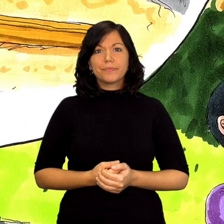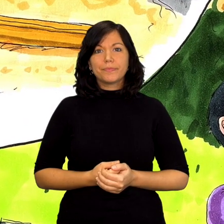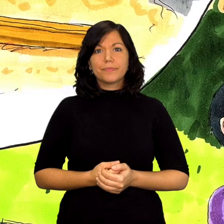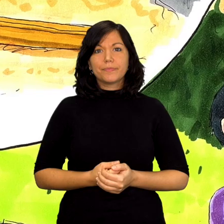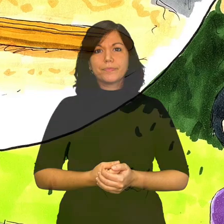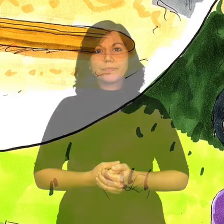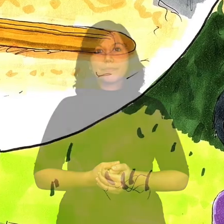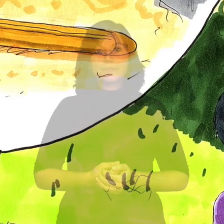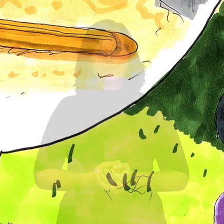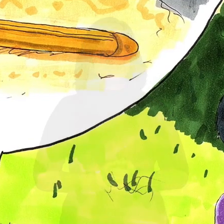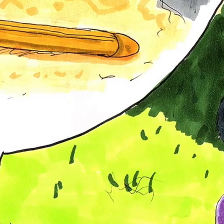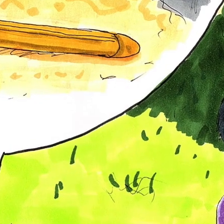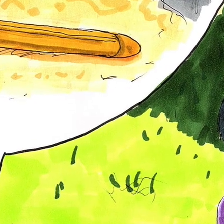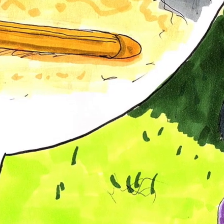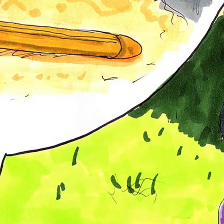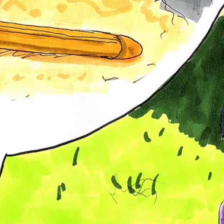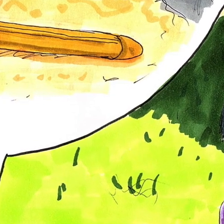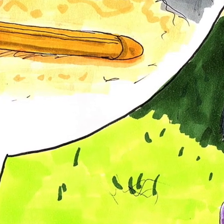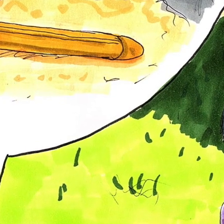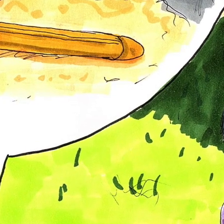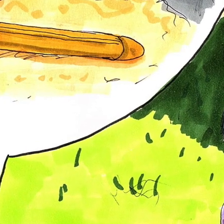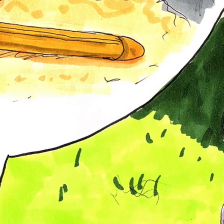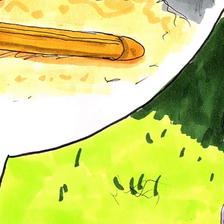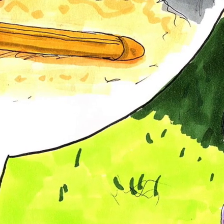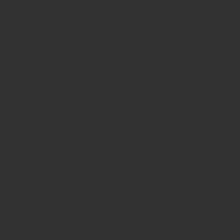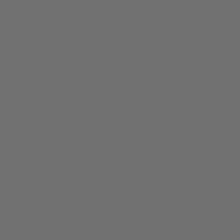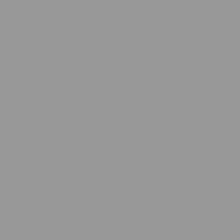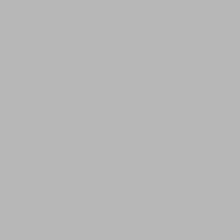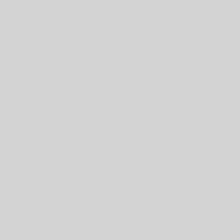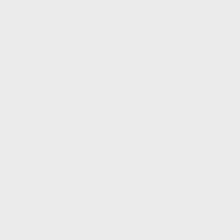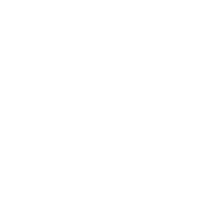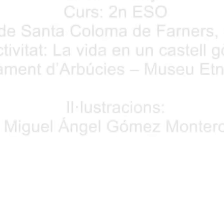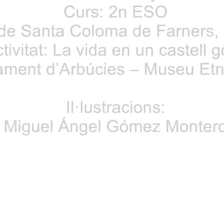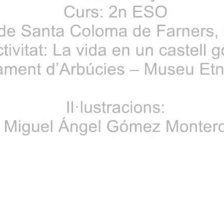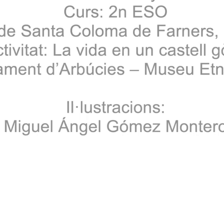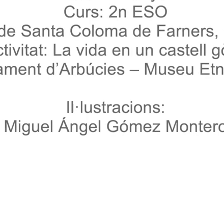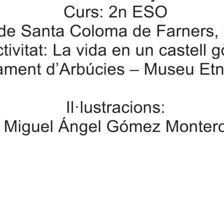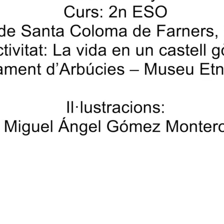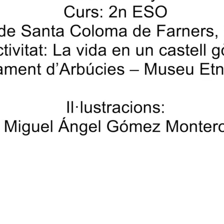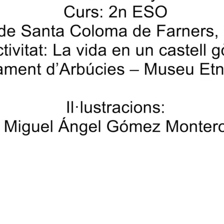la llançar-la a llançar-la a llançar-la